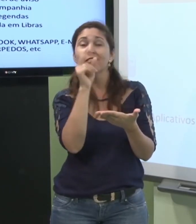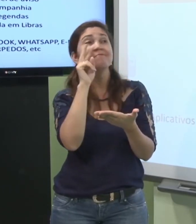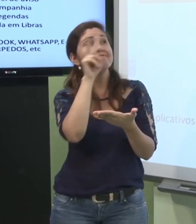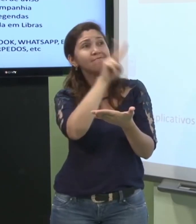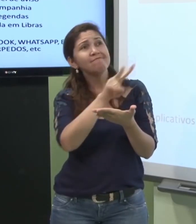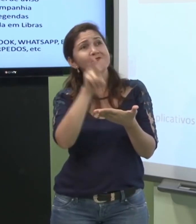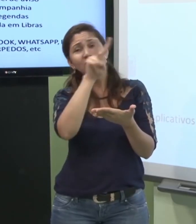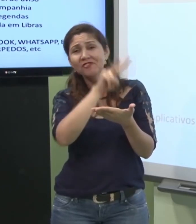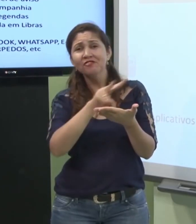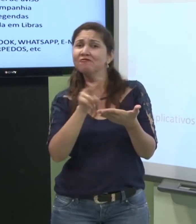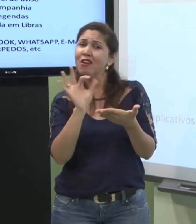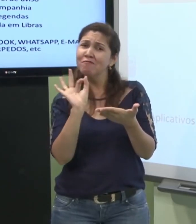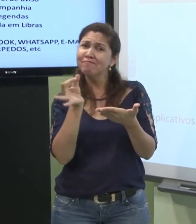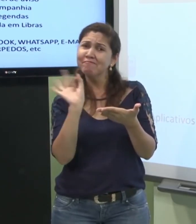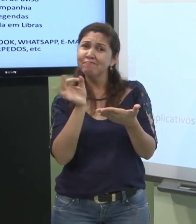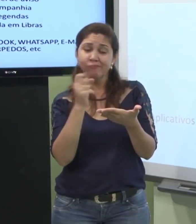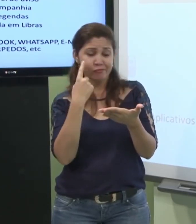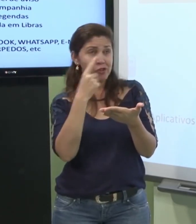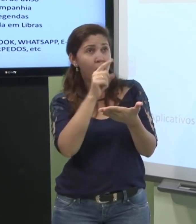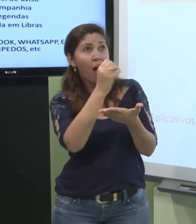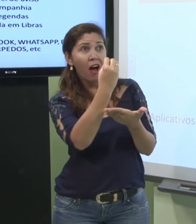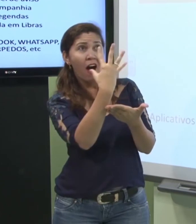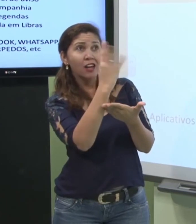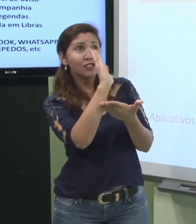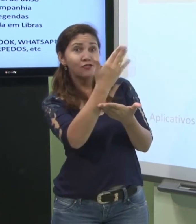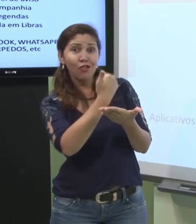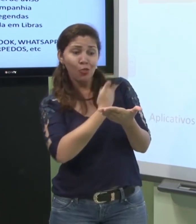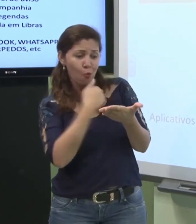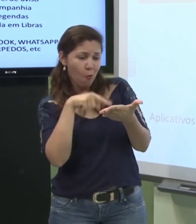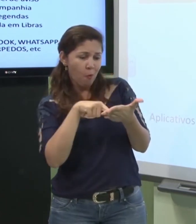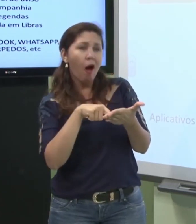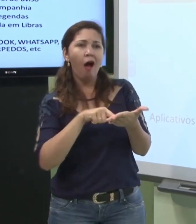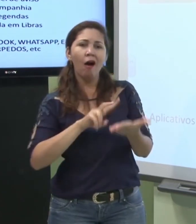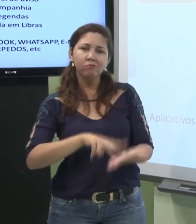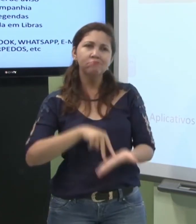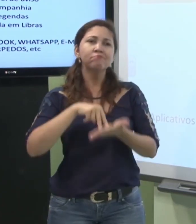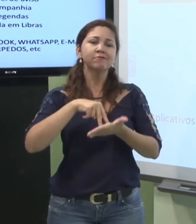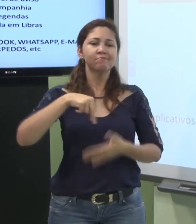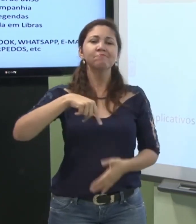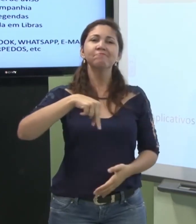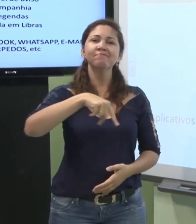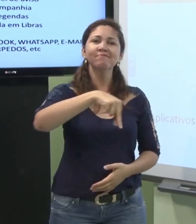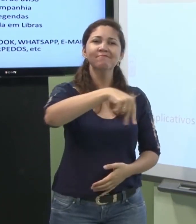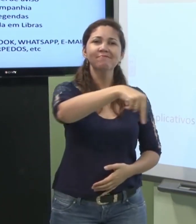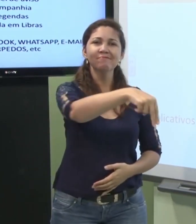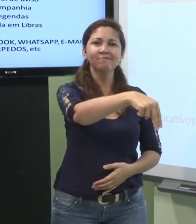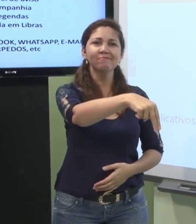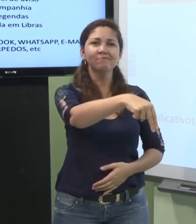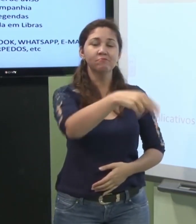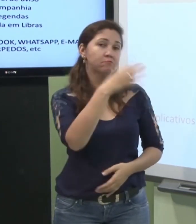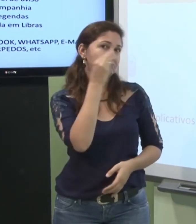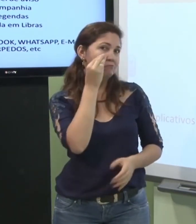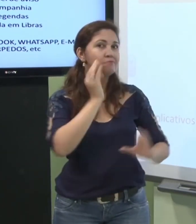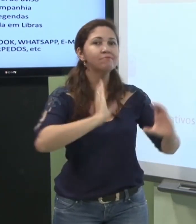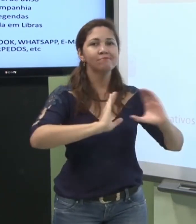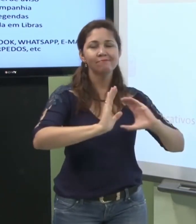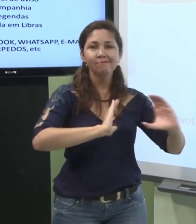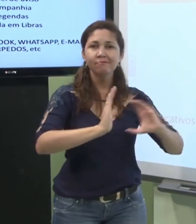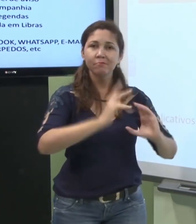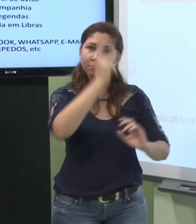mostra o número da sua senha, ele levanta e vai se comunicar com a pessoa que vai